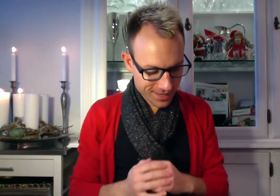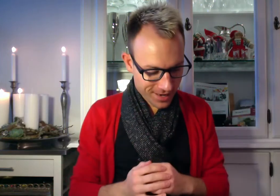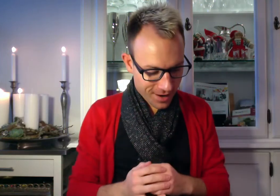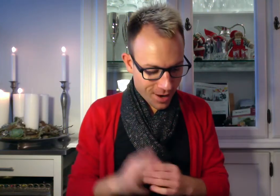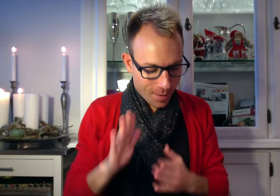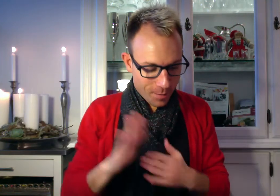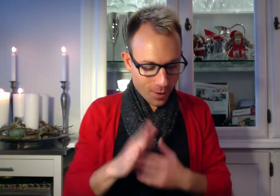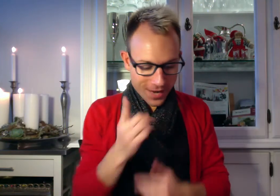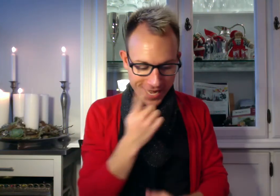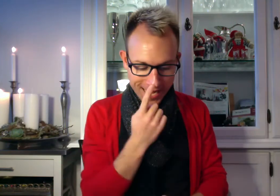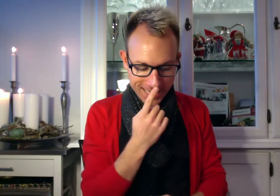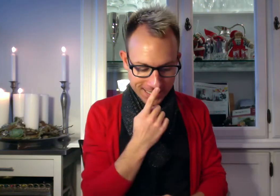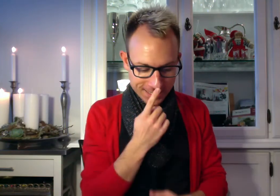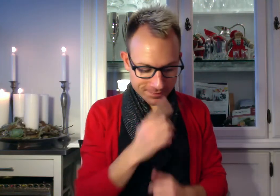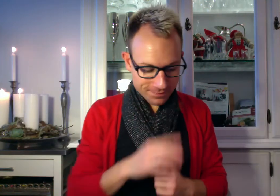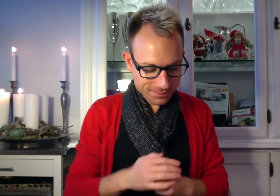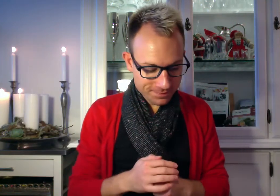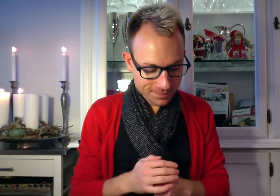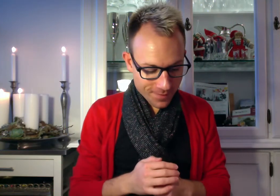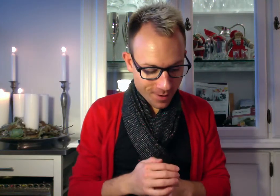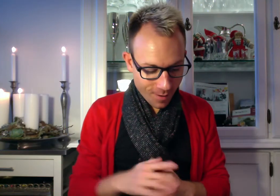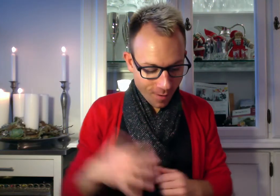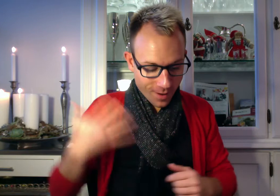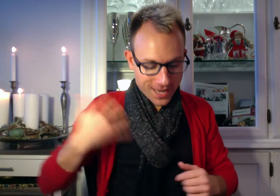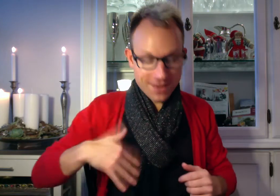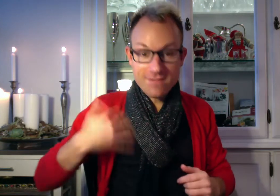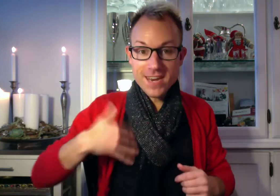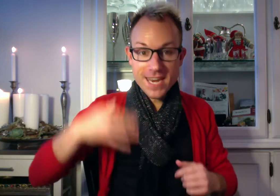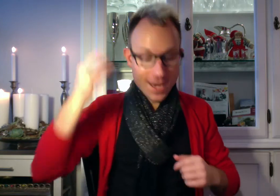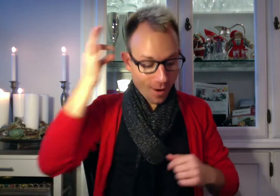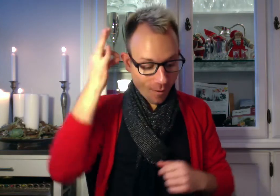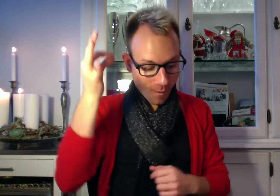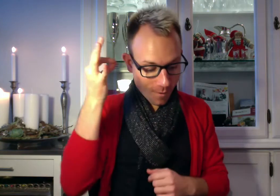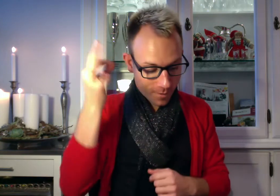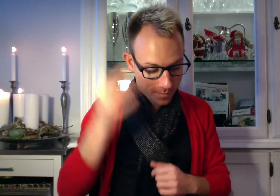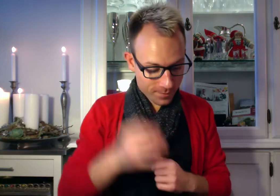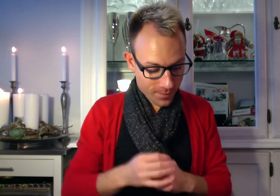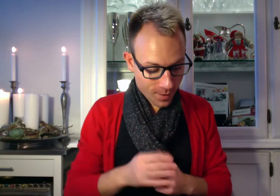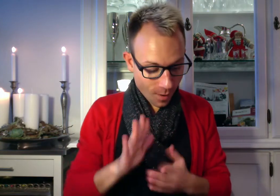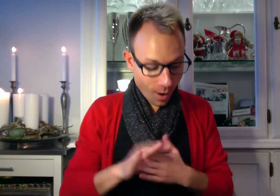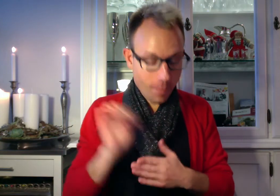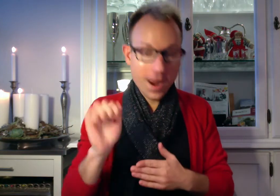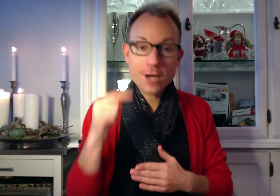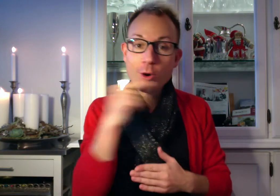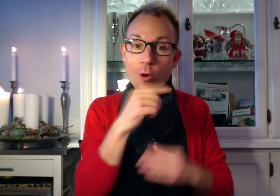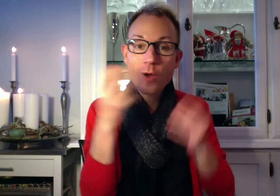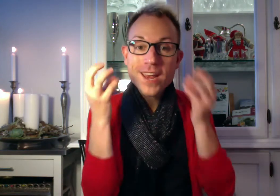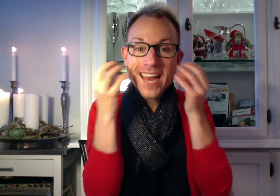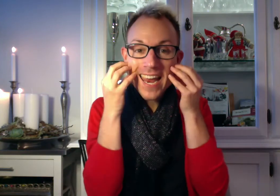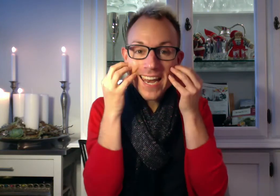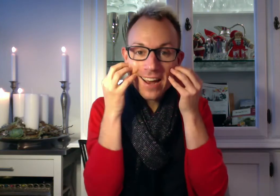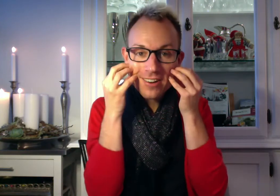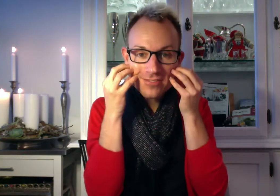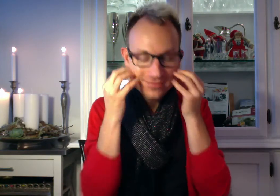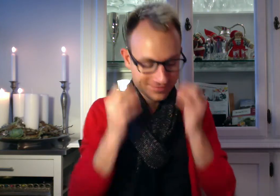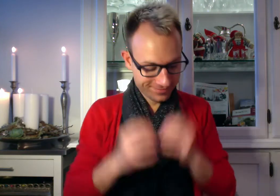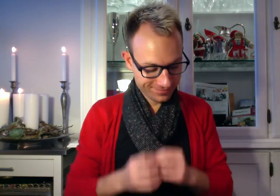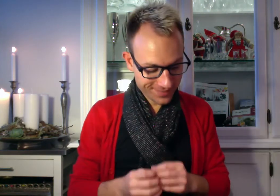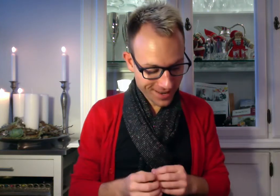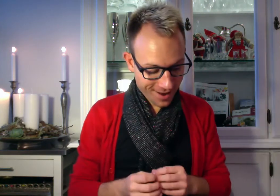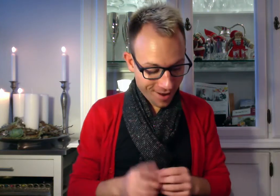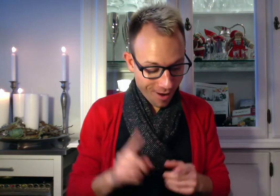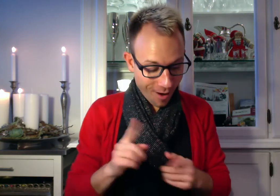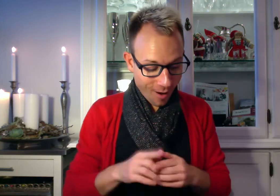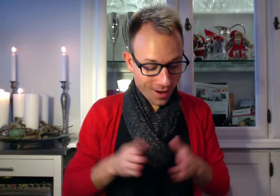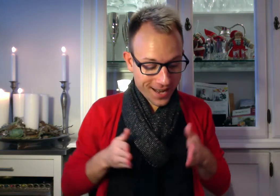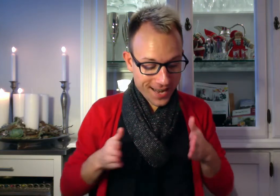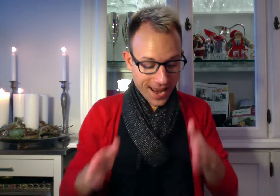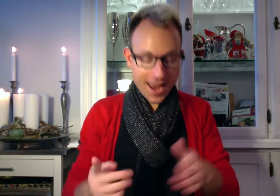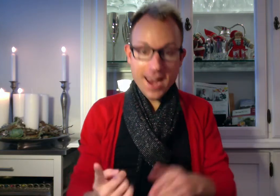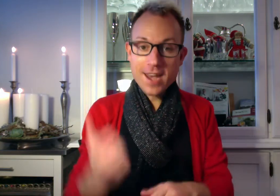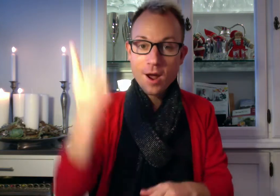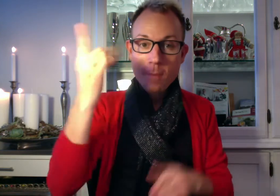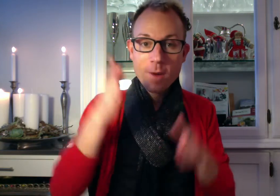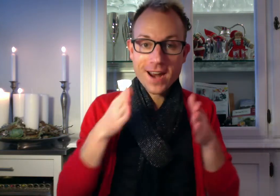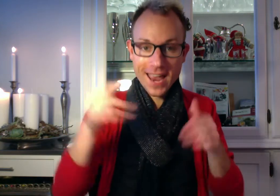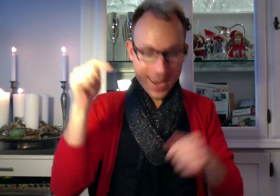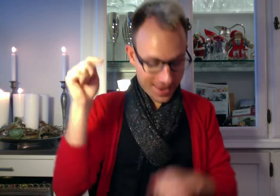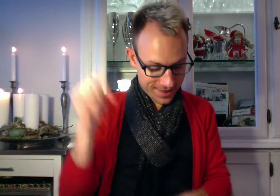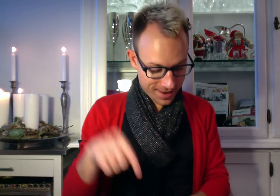På næsen. Og det hvige hår. Oppe af hans røde kinder. Og gagen op og gagen ned.